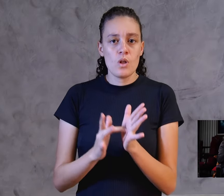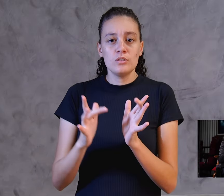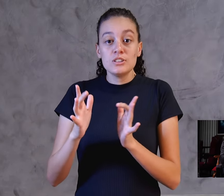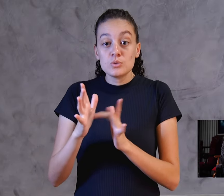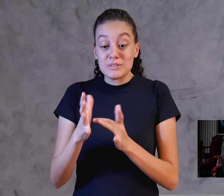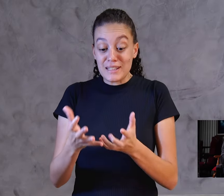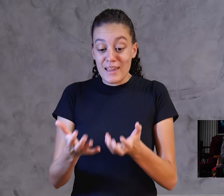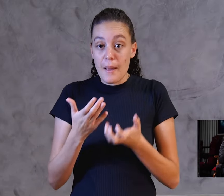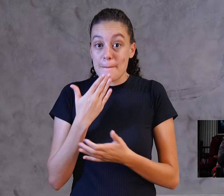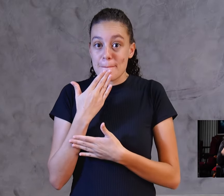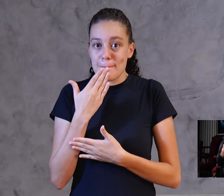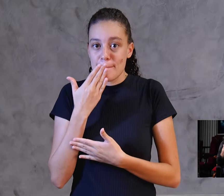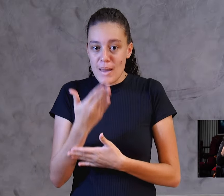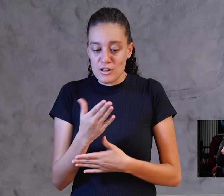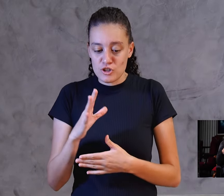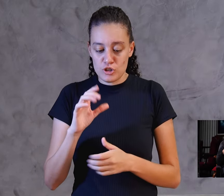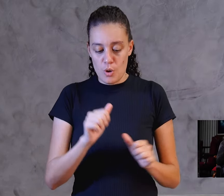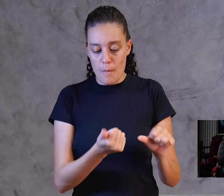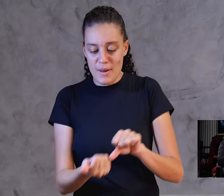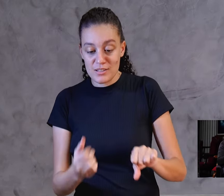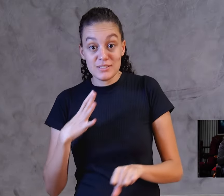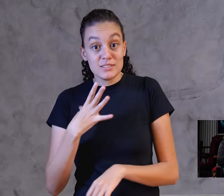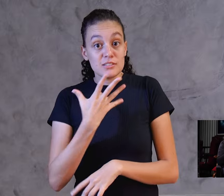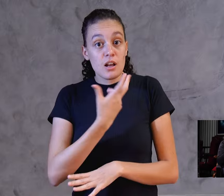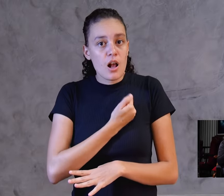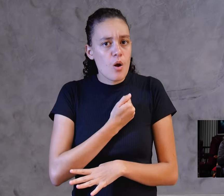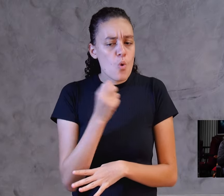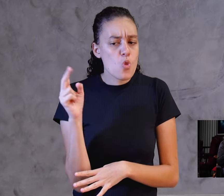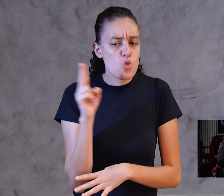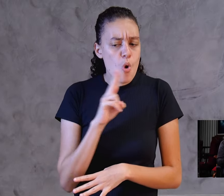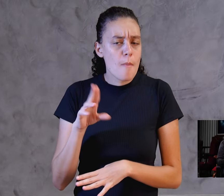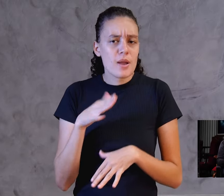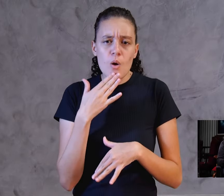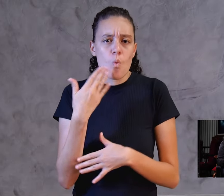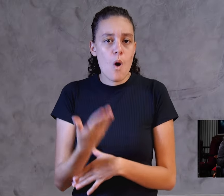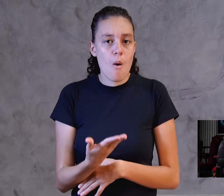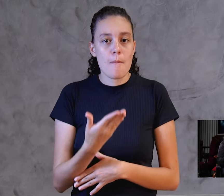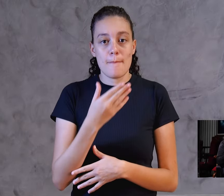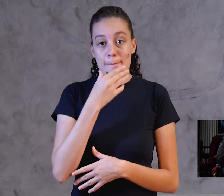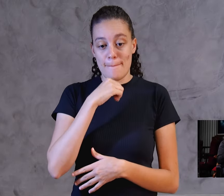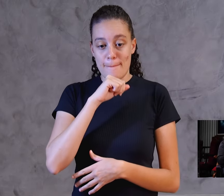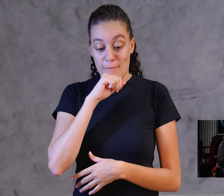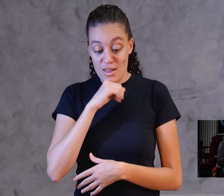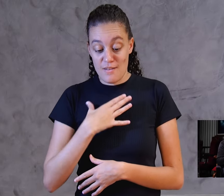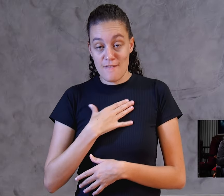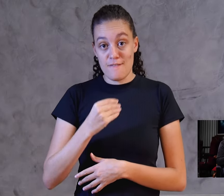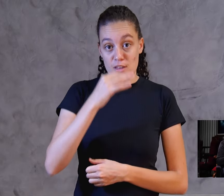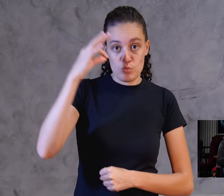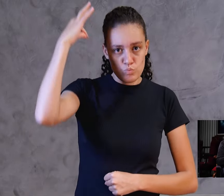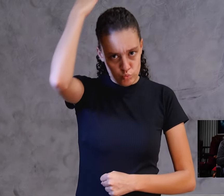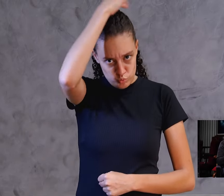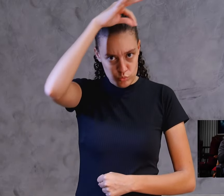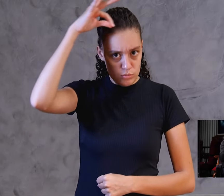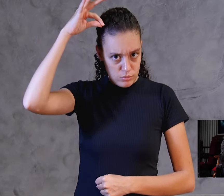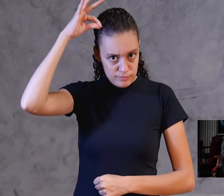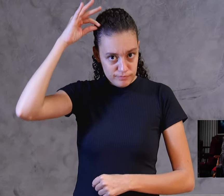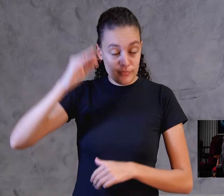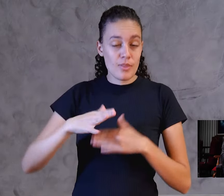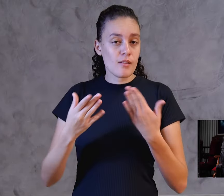de salvação um nome, ele diz que seria em nome do Pai, Filho e do Espírito Santo. Então vamos entender